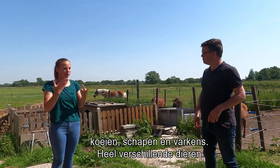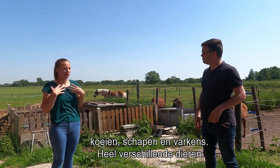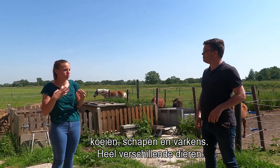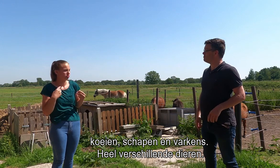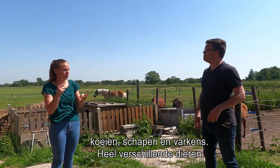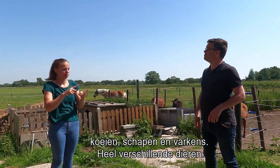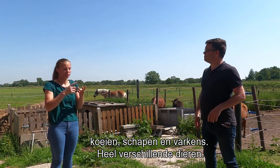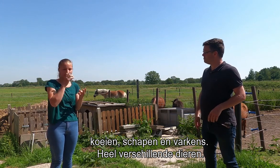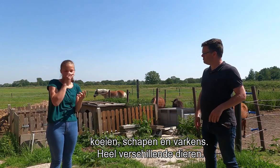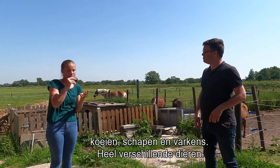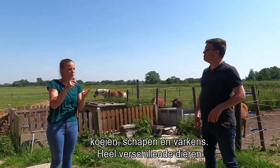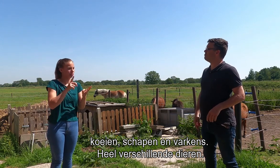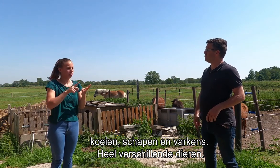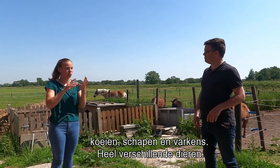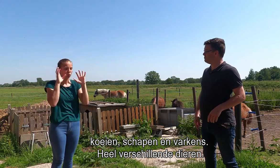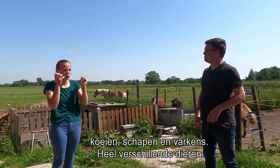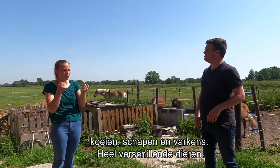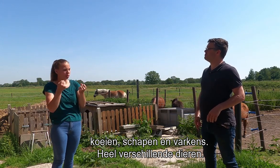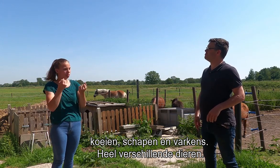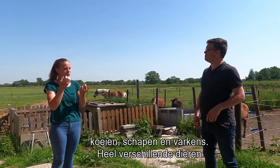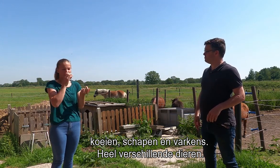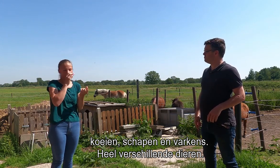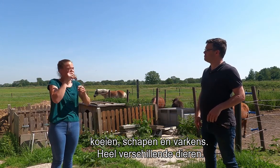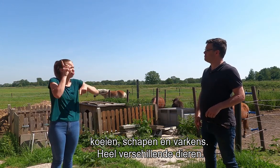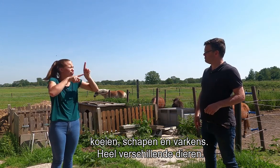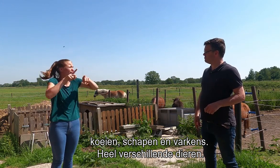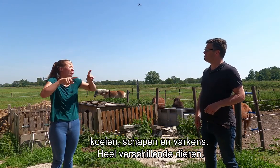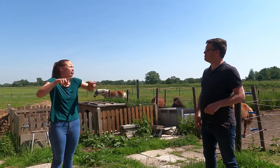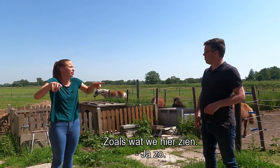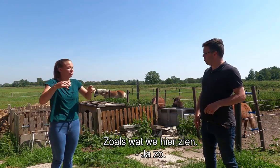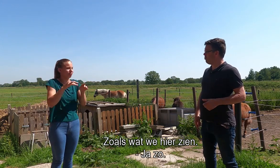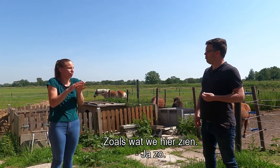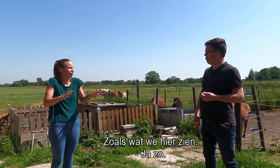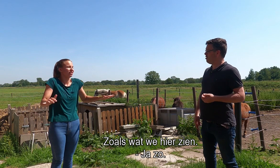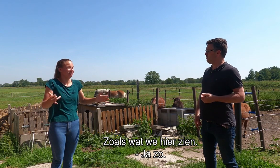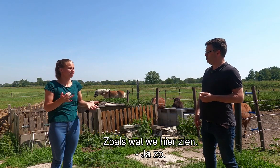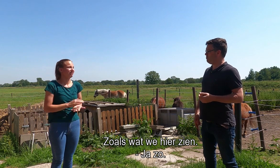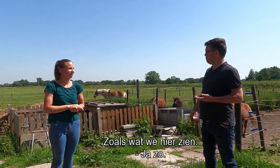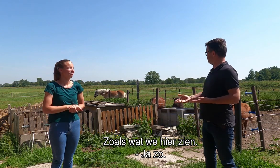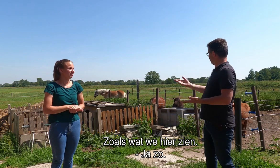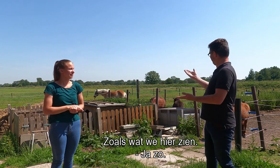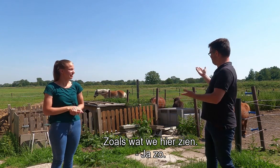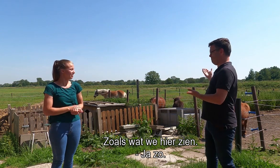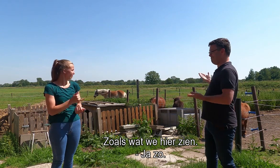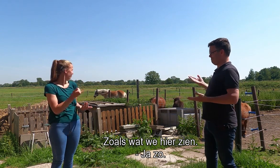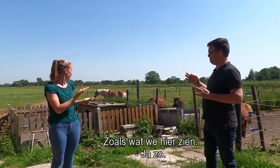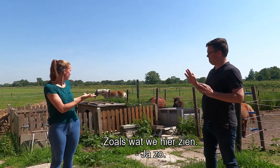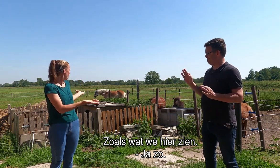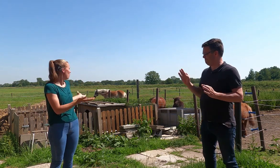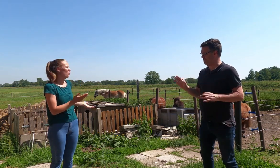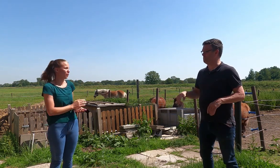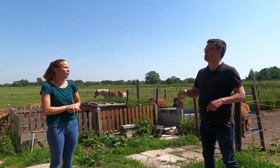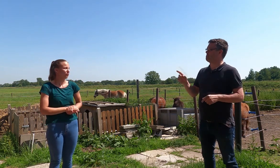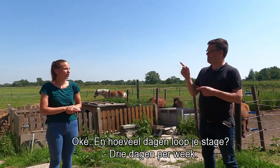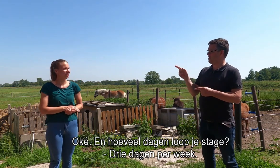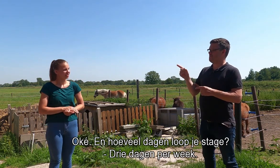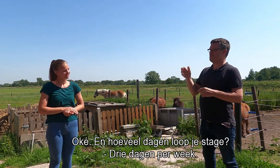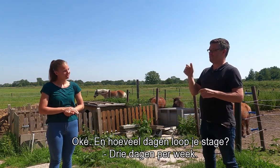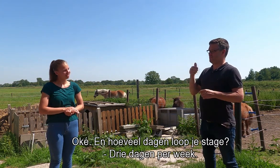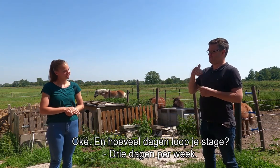schapen en varkens. Veel verschillende dieren. Zoals dat we hier zien? Ja, zo. Oké, en